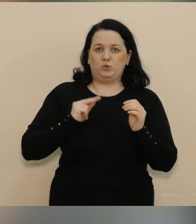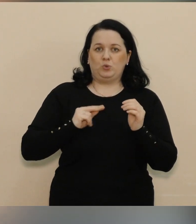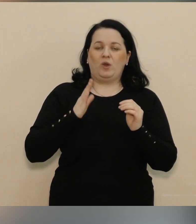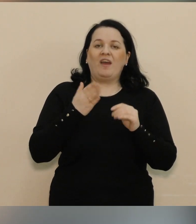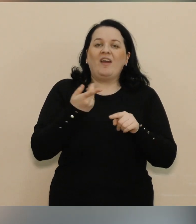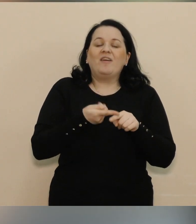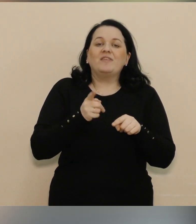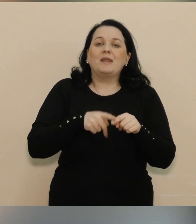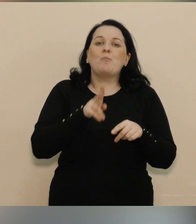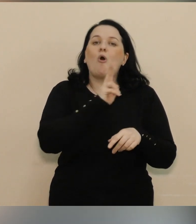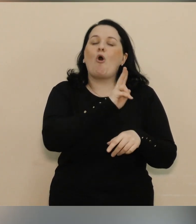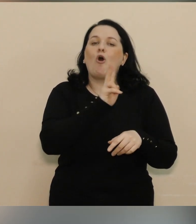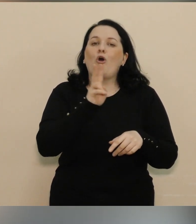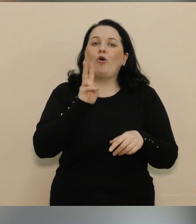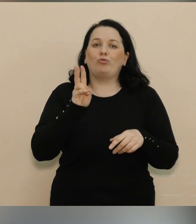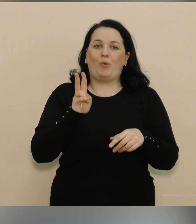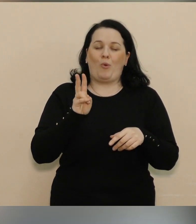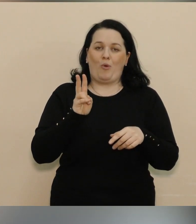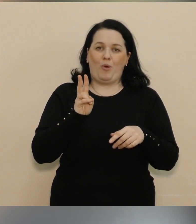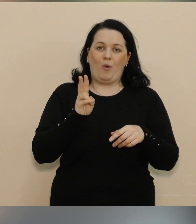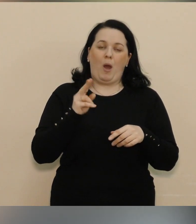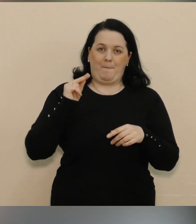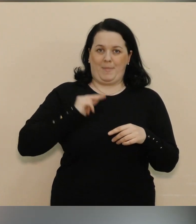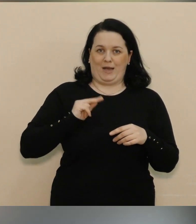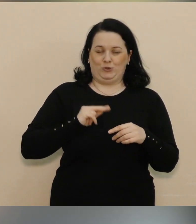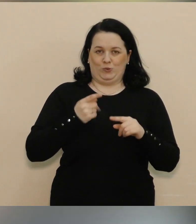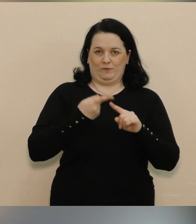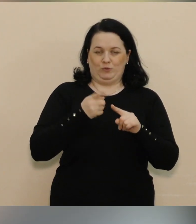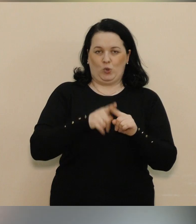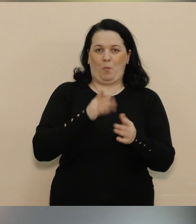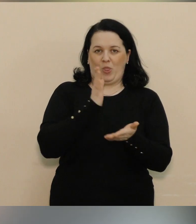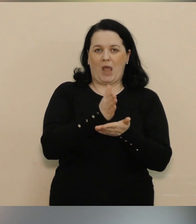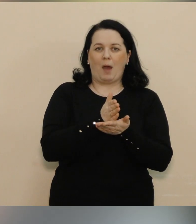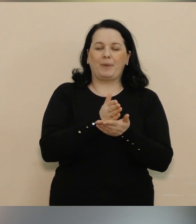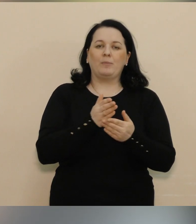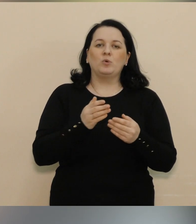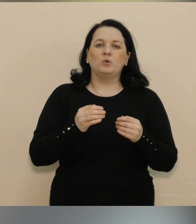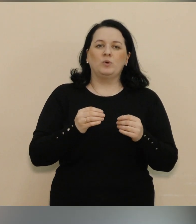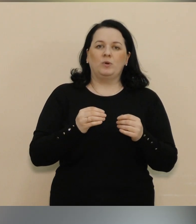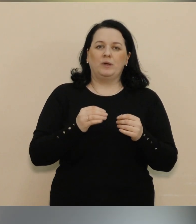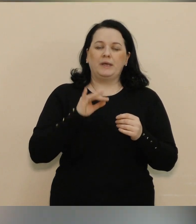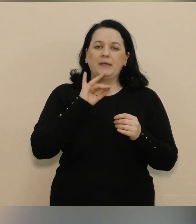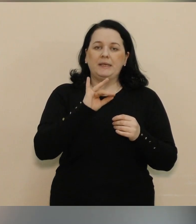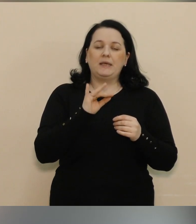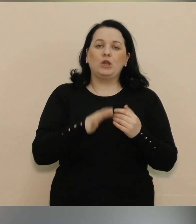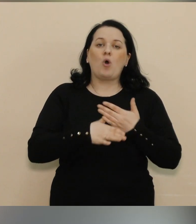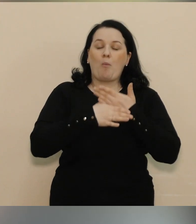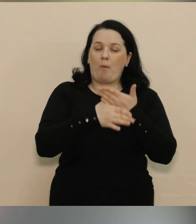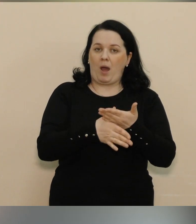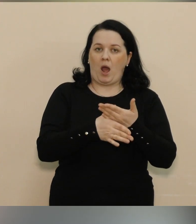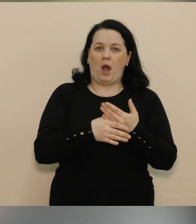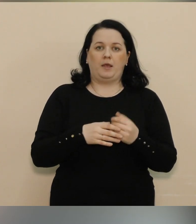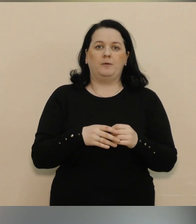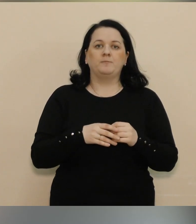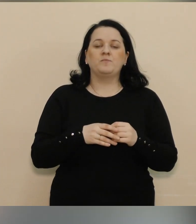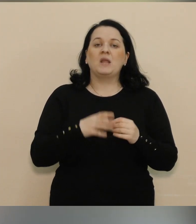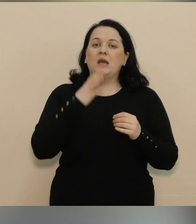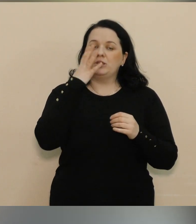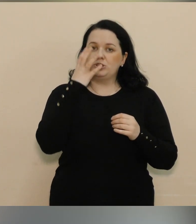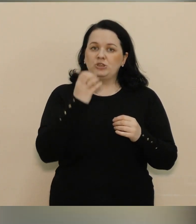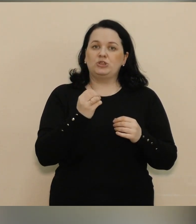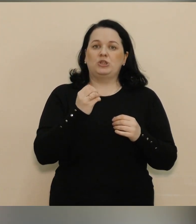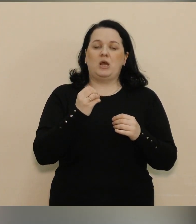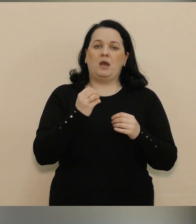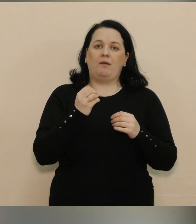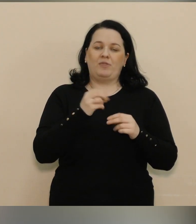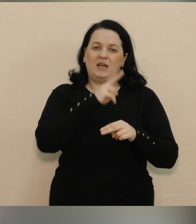в тім, хто працює в цьому напрямку і допомагає. Ще